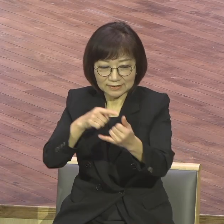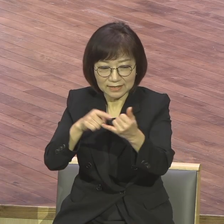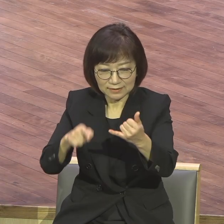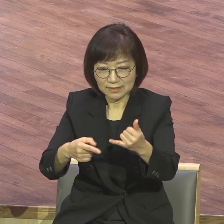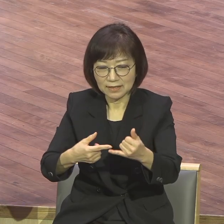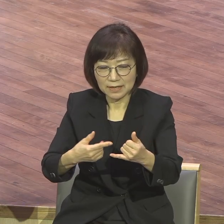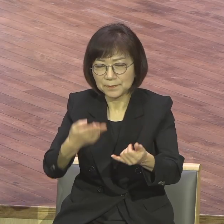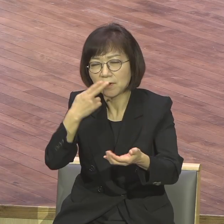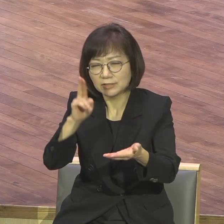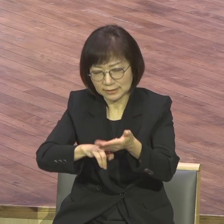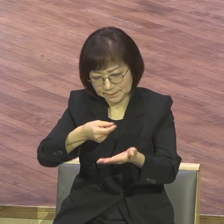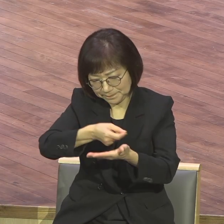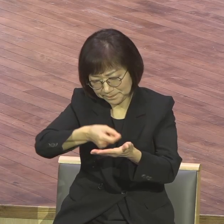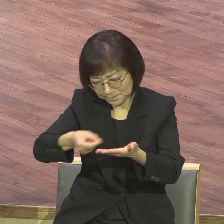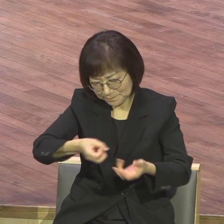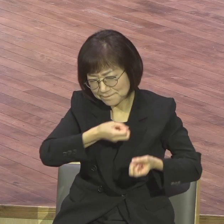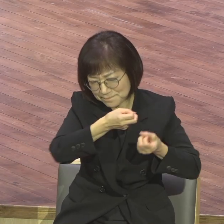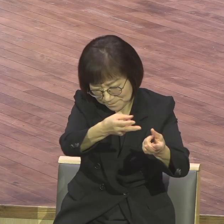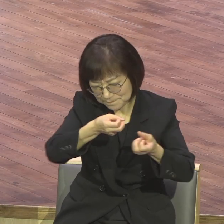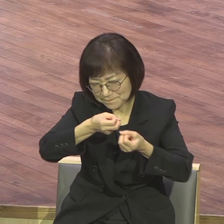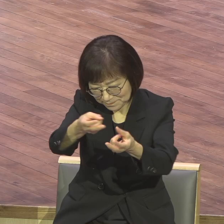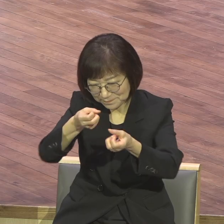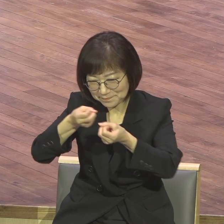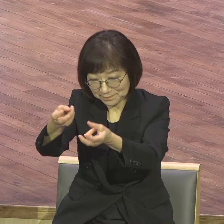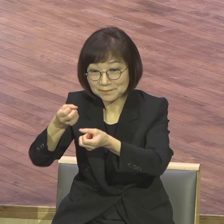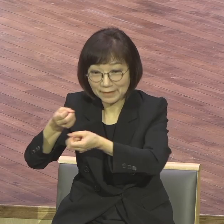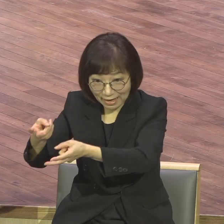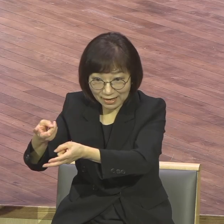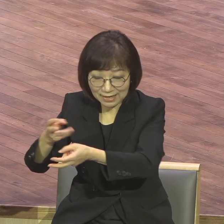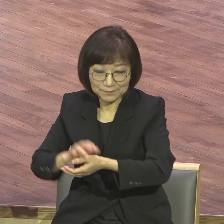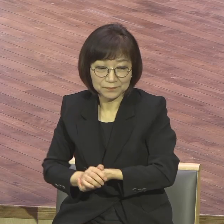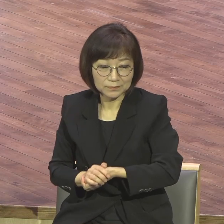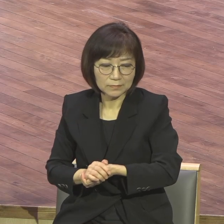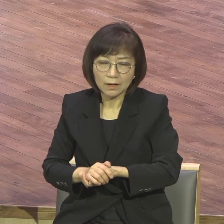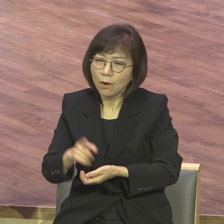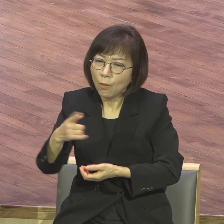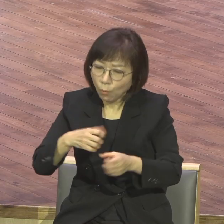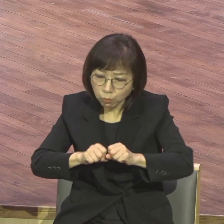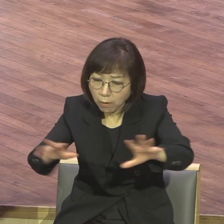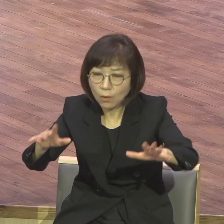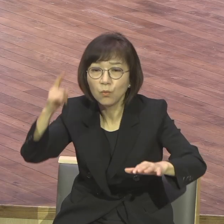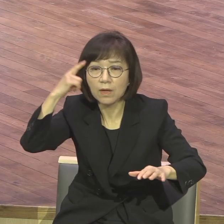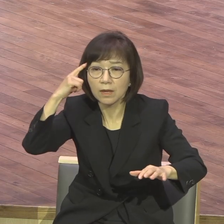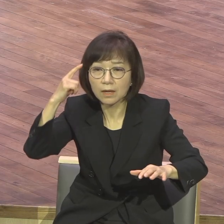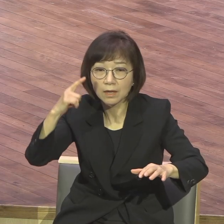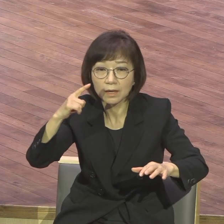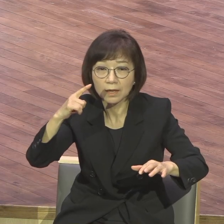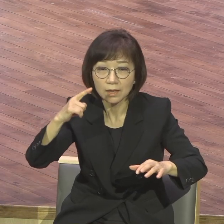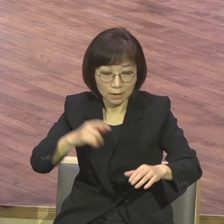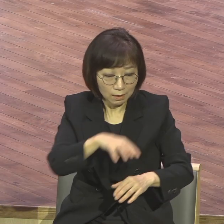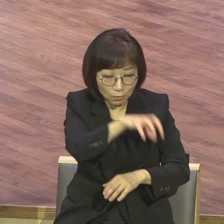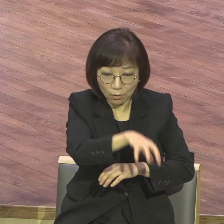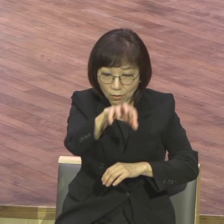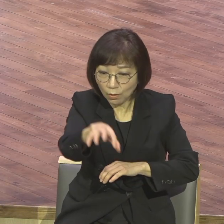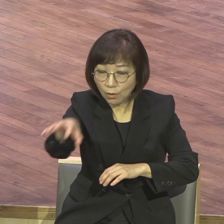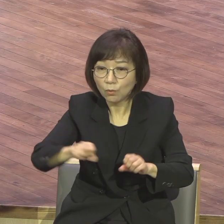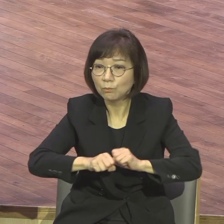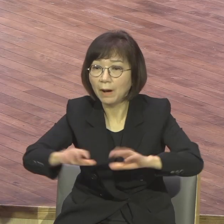하는 것으로 시작합니다. 여기서 왜 흩어졌는가 흩어지는 나그네가 누구냐